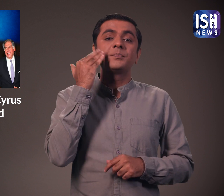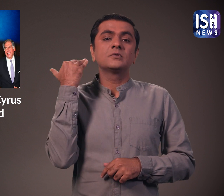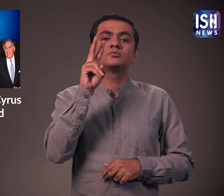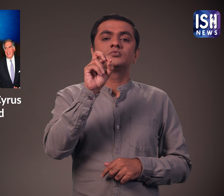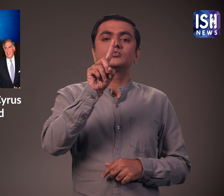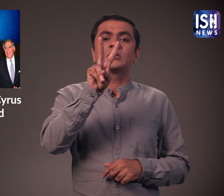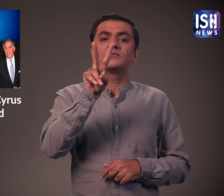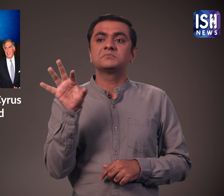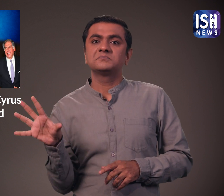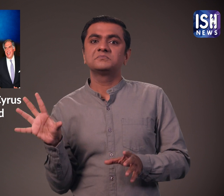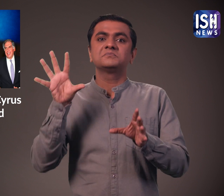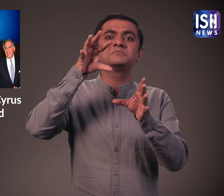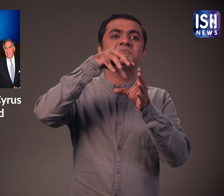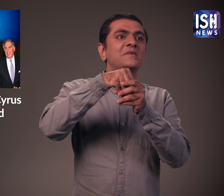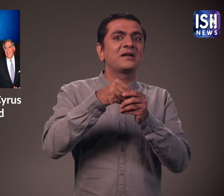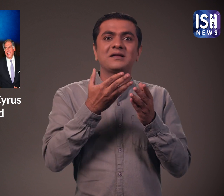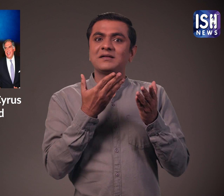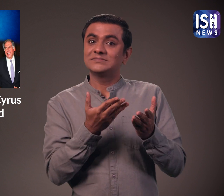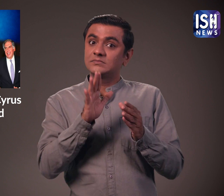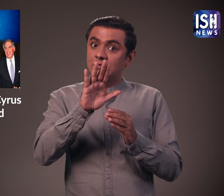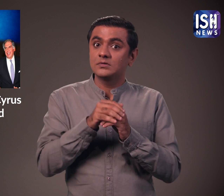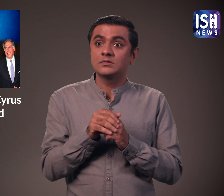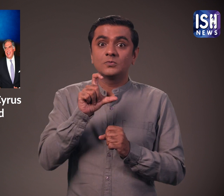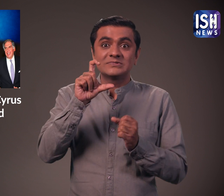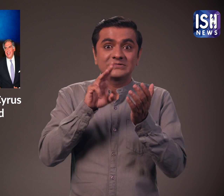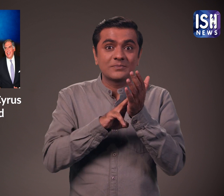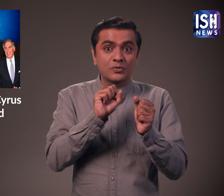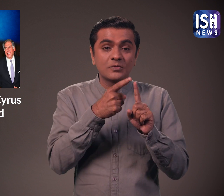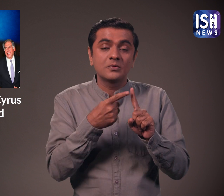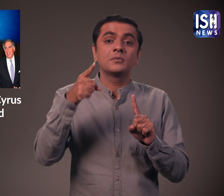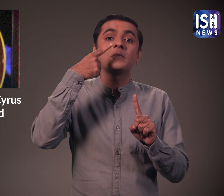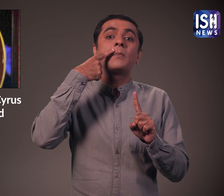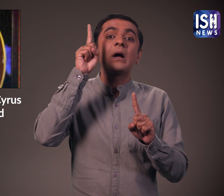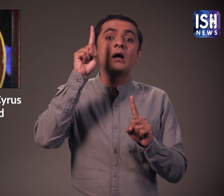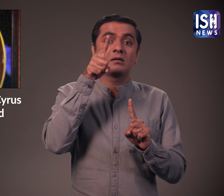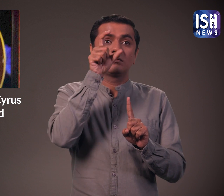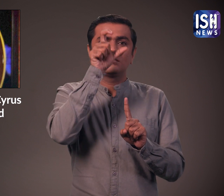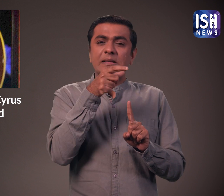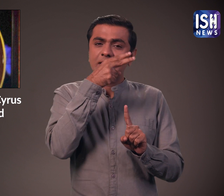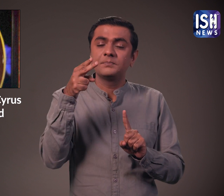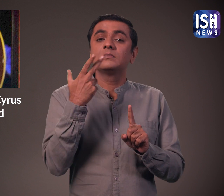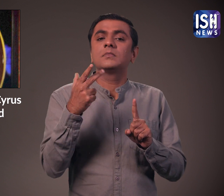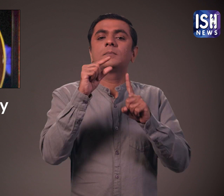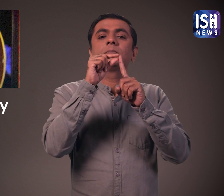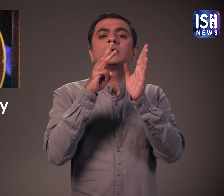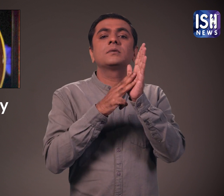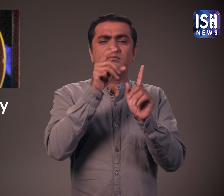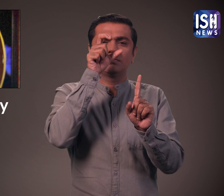था। साइरस मिस्त्री के पिता पलॉंजी मिस्त्री शापूर जी